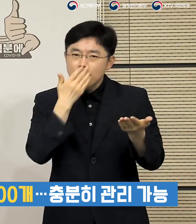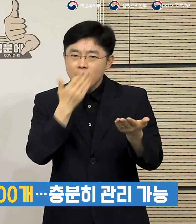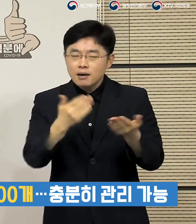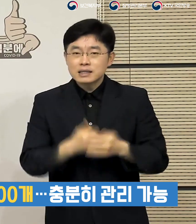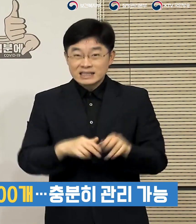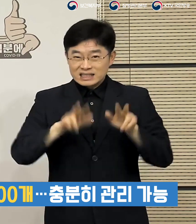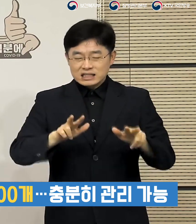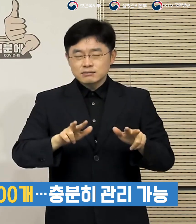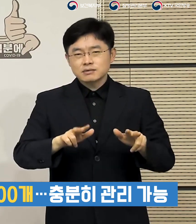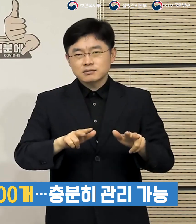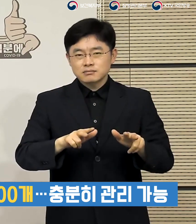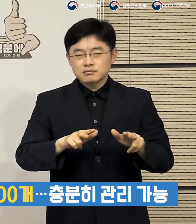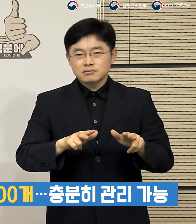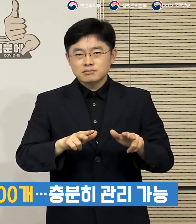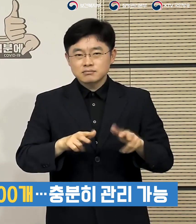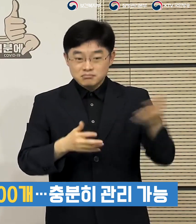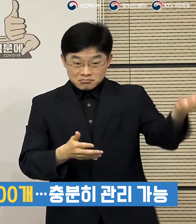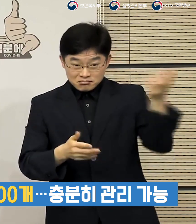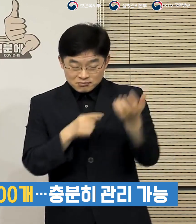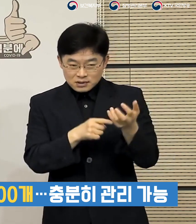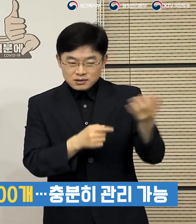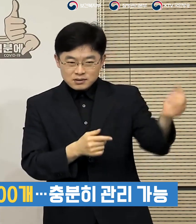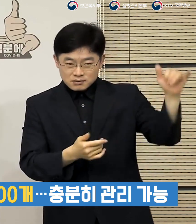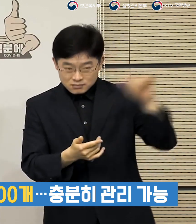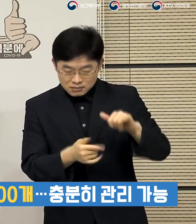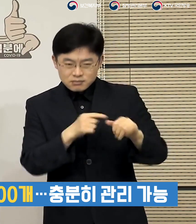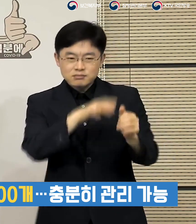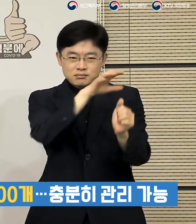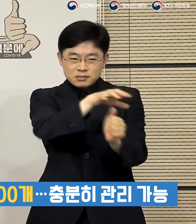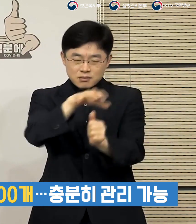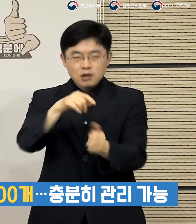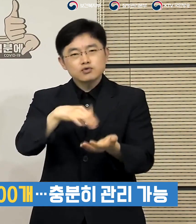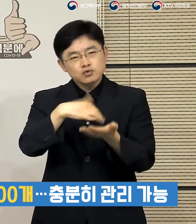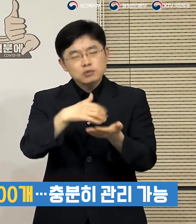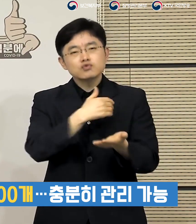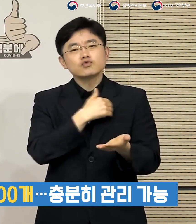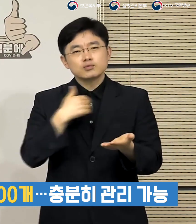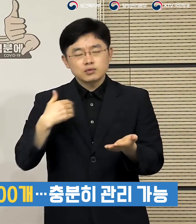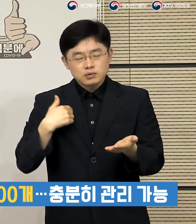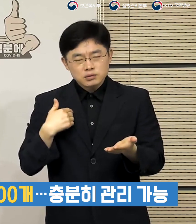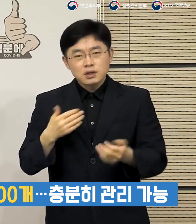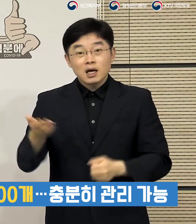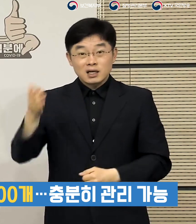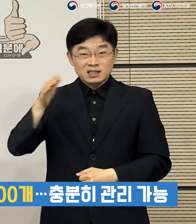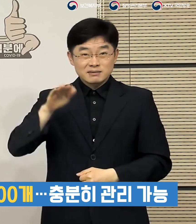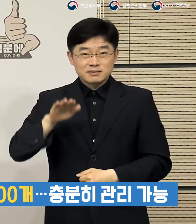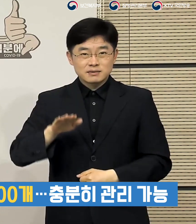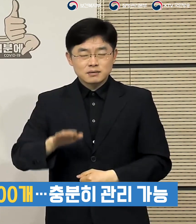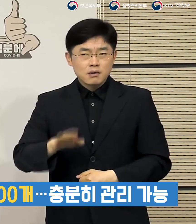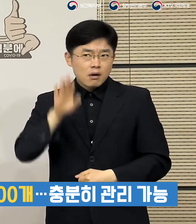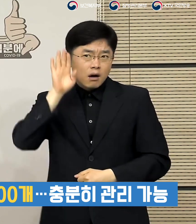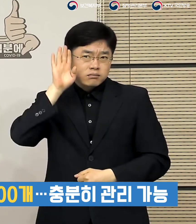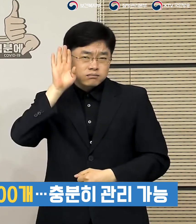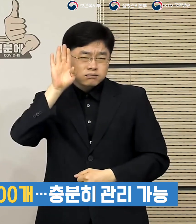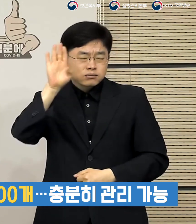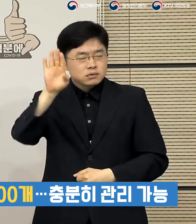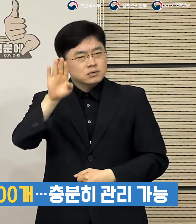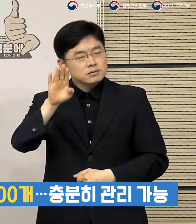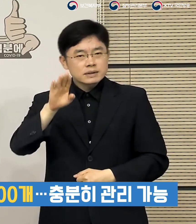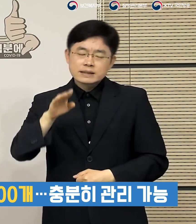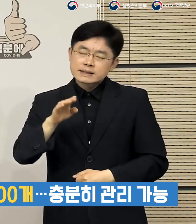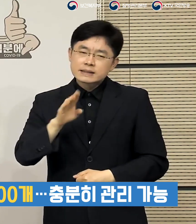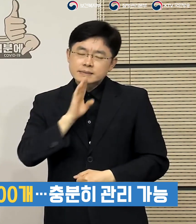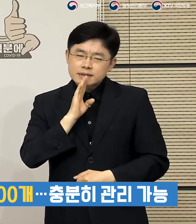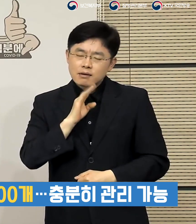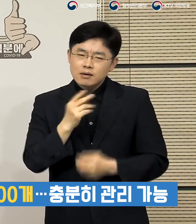충분히 이 상황을 관리 가능한 수준에서 유지하고 있습니다만 앞으로는 좀 더